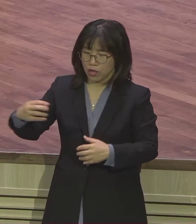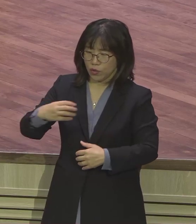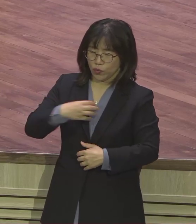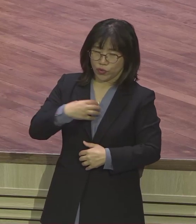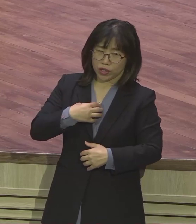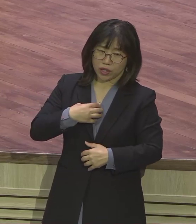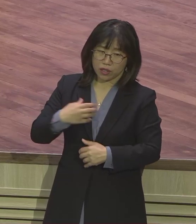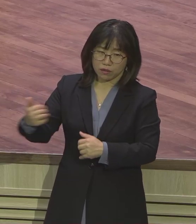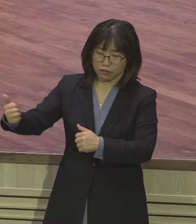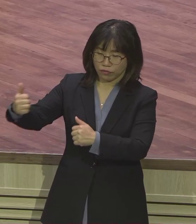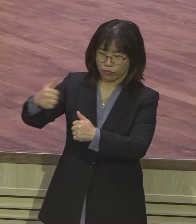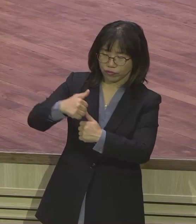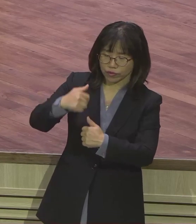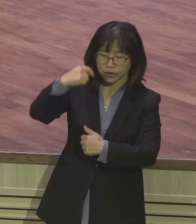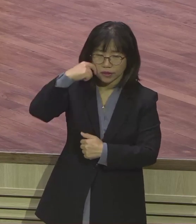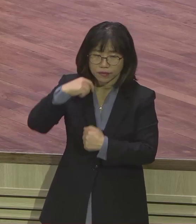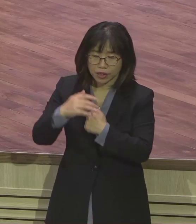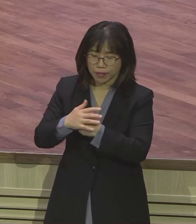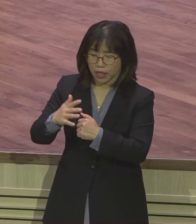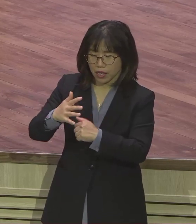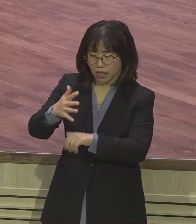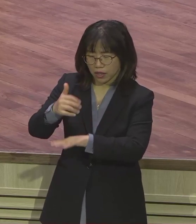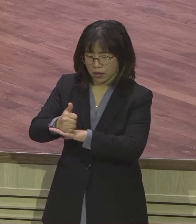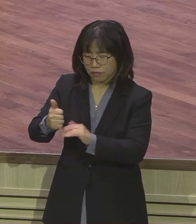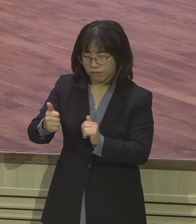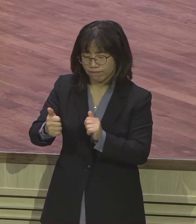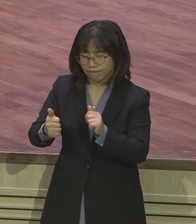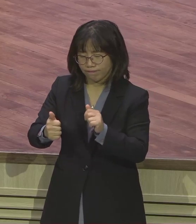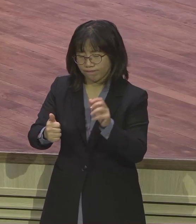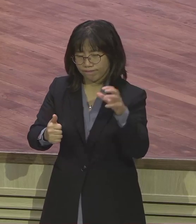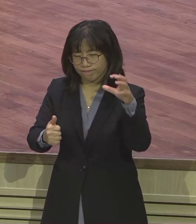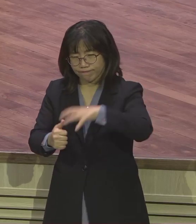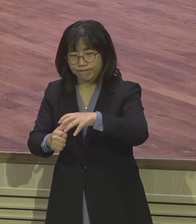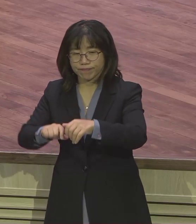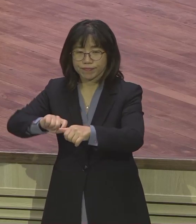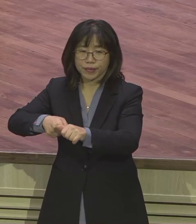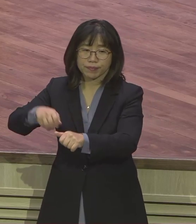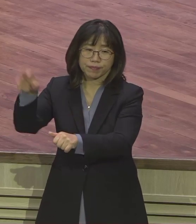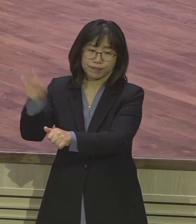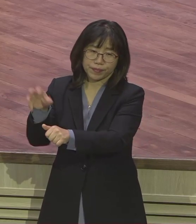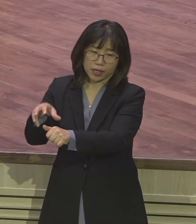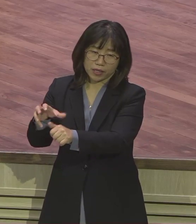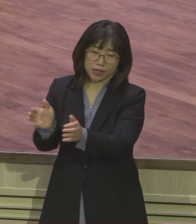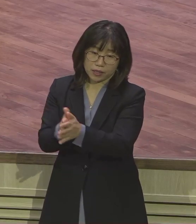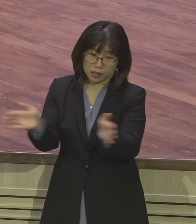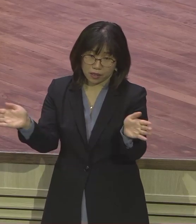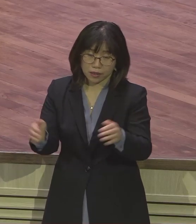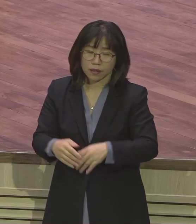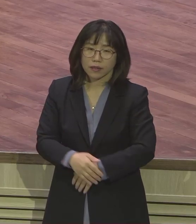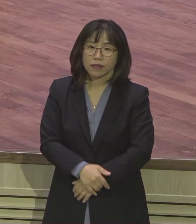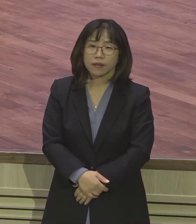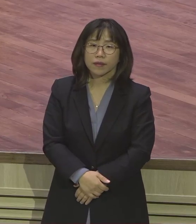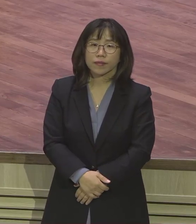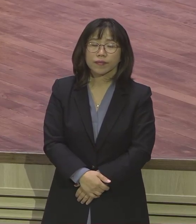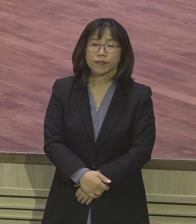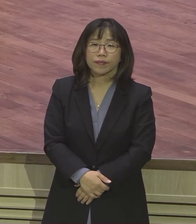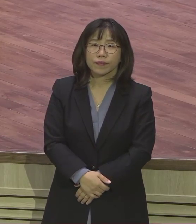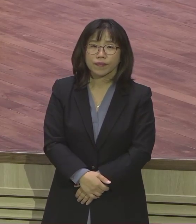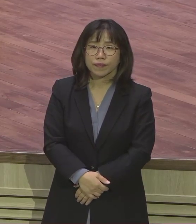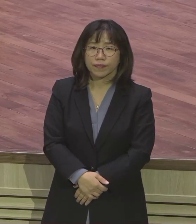정책을 다 써가 이스라엘 민족을 확 핍박을 하기 시작합니다. 어느 정도 핍박했냐? 이것들을 보니까 너무